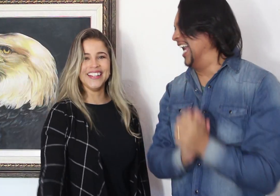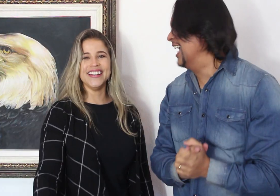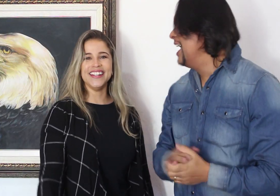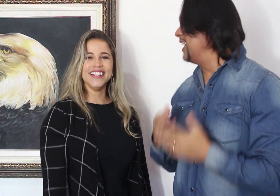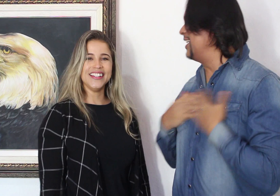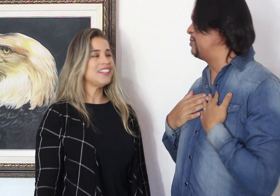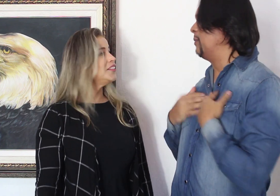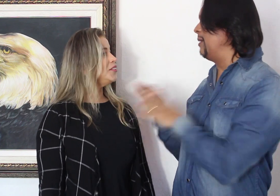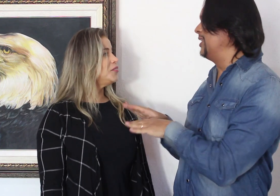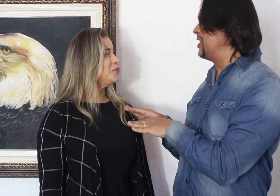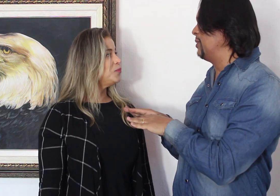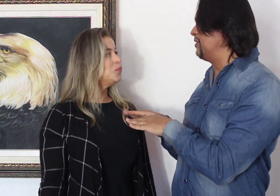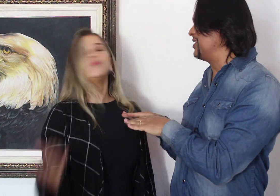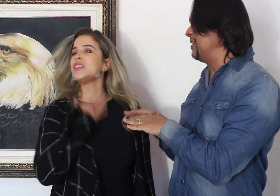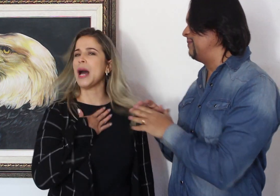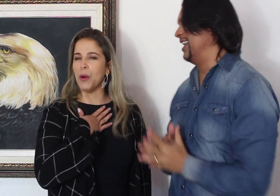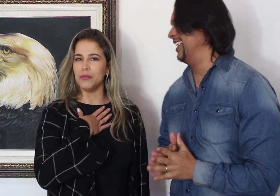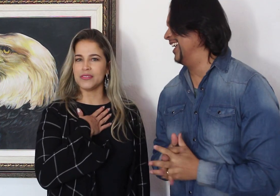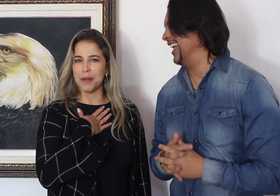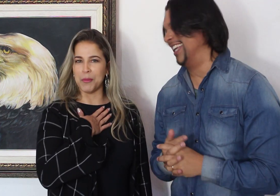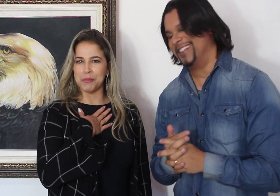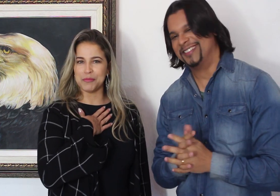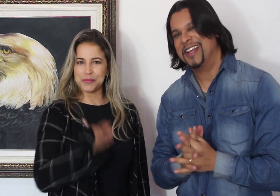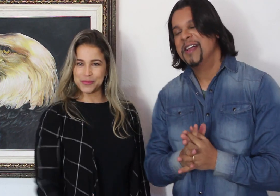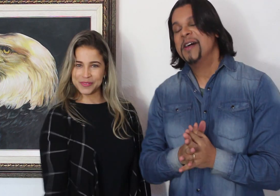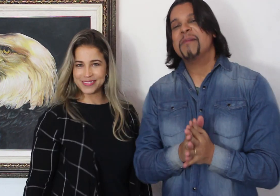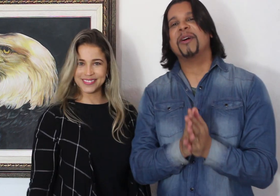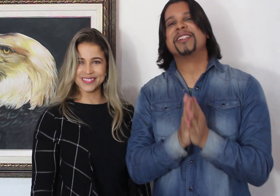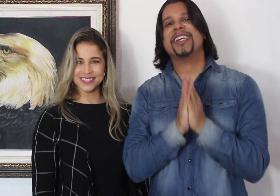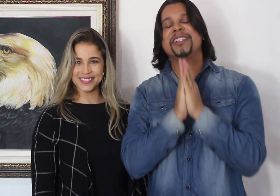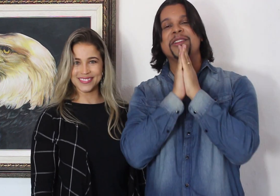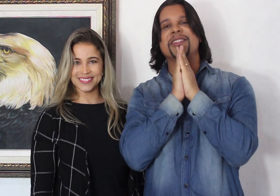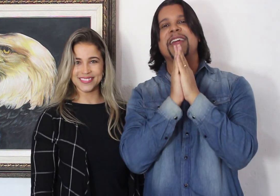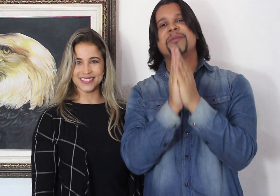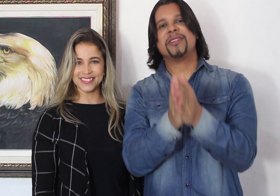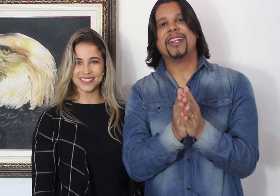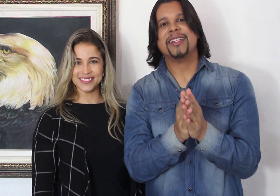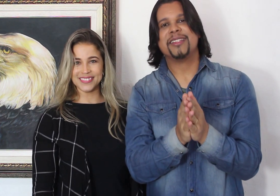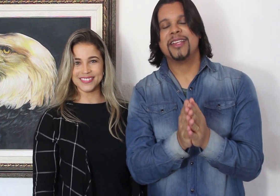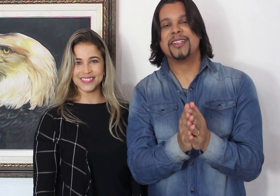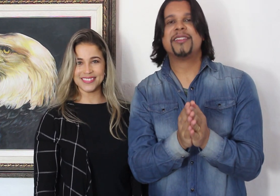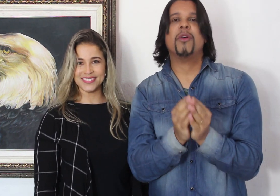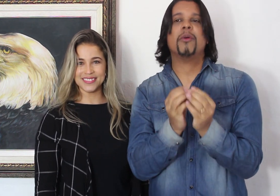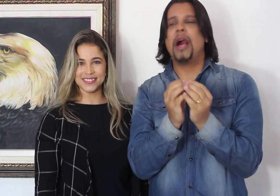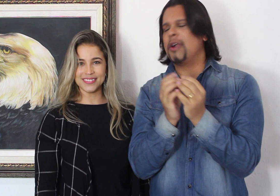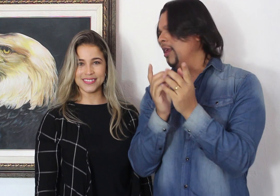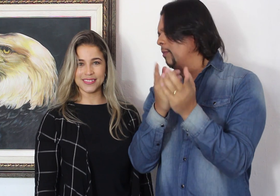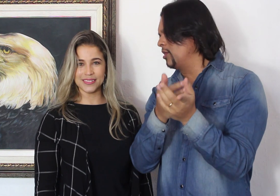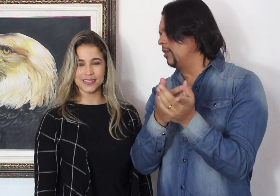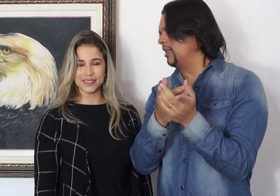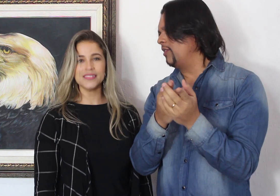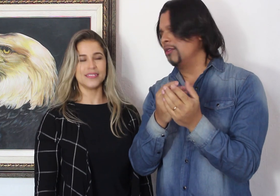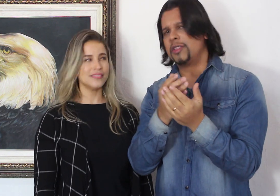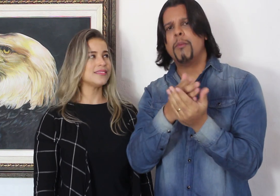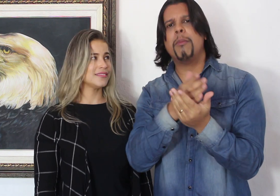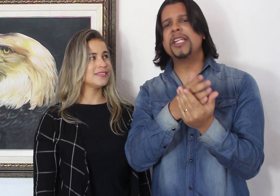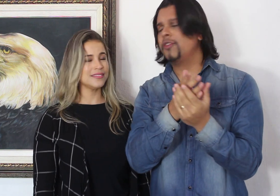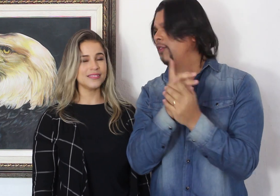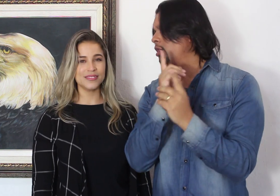é 10 mil pra mim e 10 mil pra você bom gente nós queremos agradecer são agora que o pessoal tá vendo são mais de 20